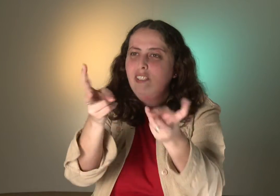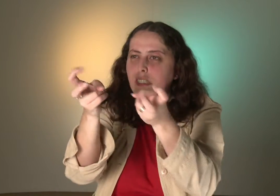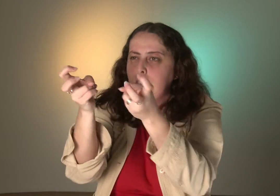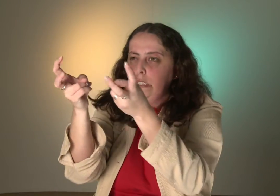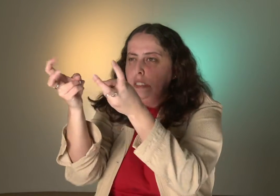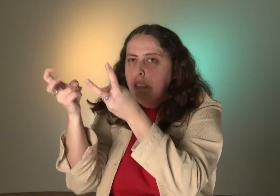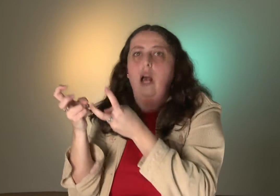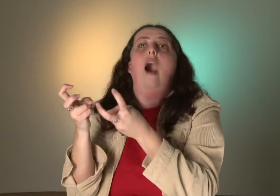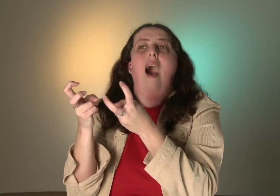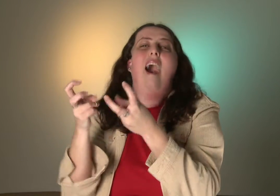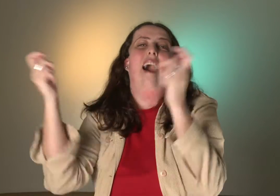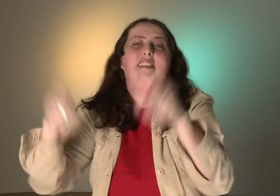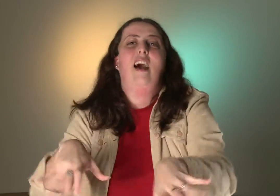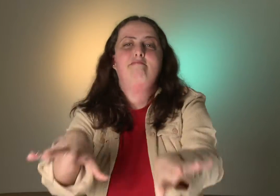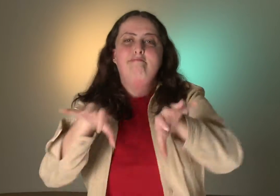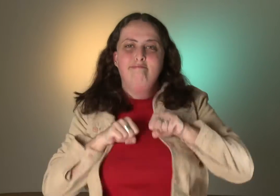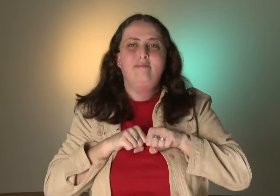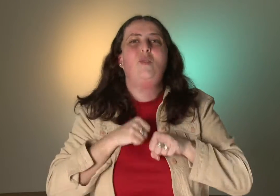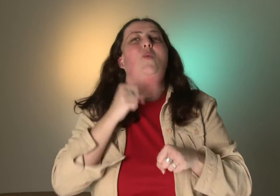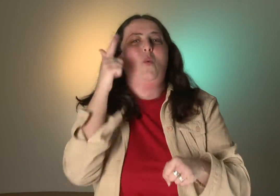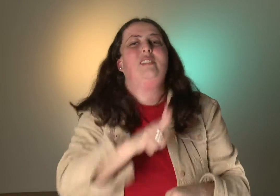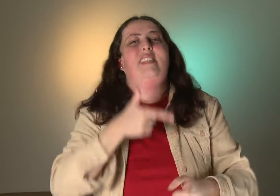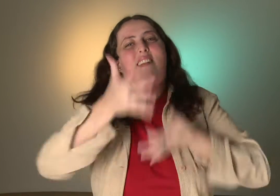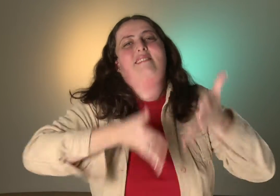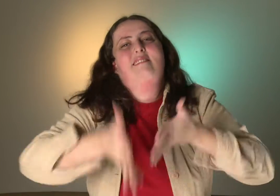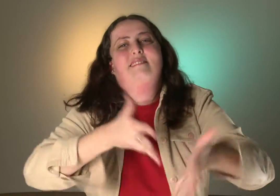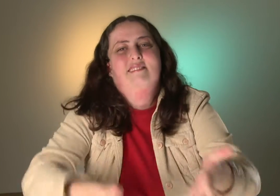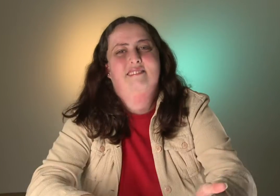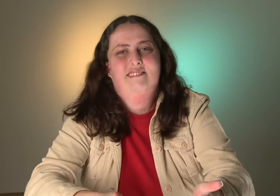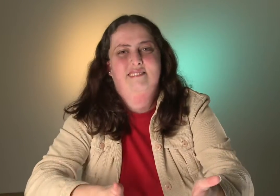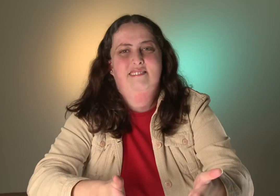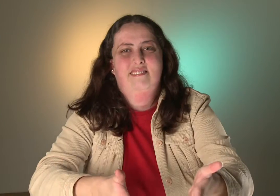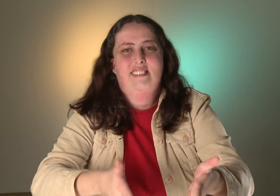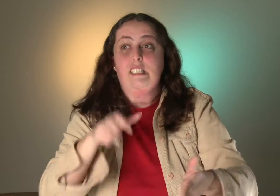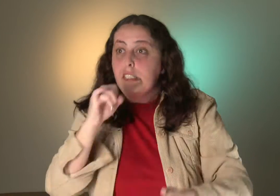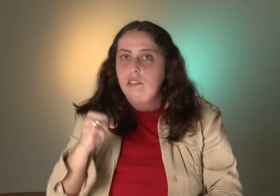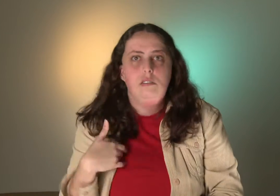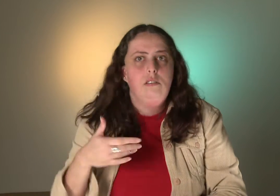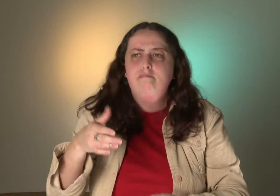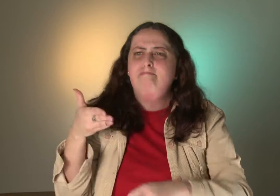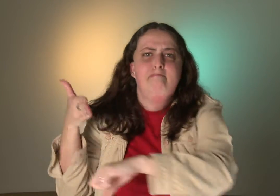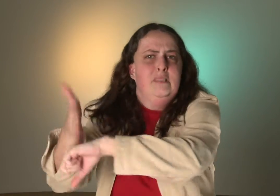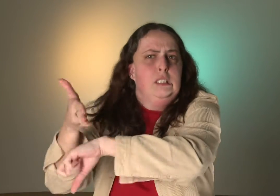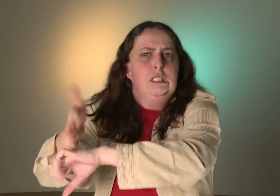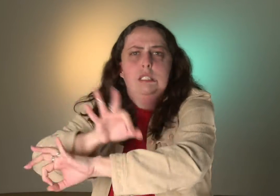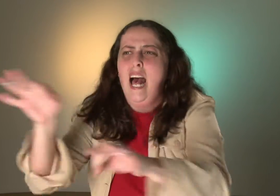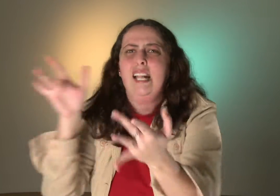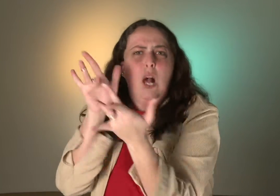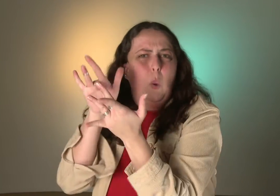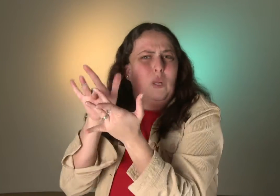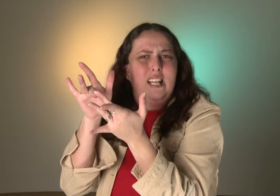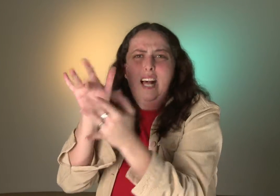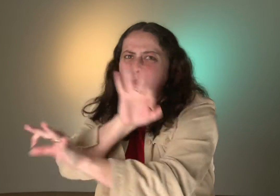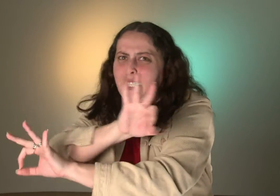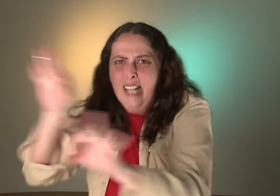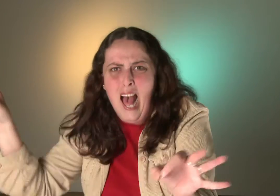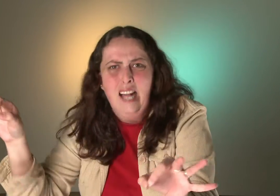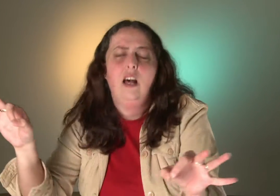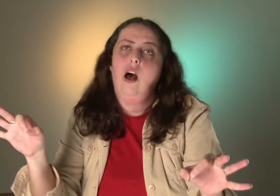cultura que o surdo possui, a então conseguir se tornar um intérprete de verdade. Se ele não tem contato nenhum com o surdo, se ele apenas